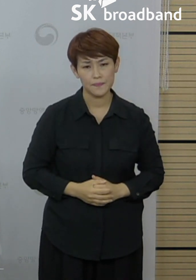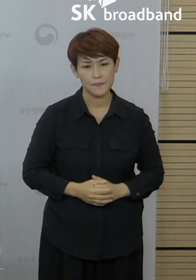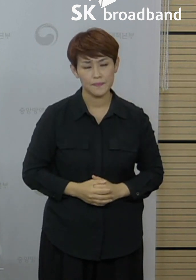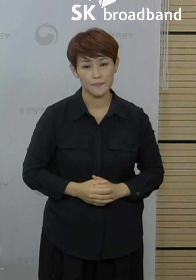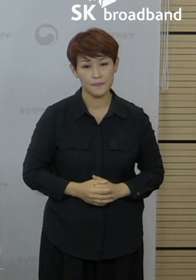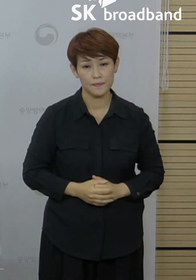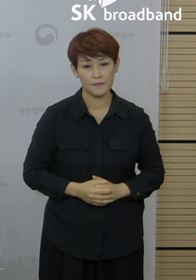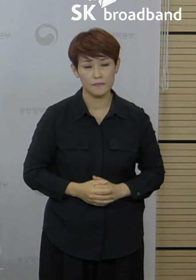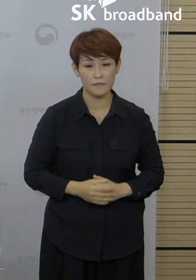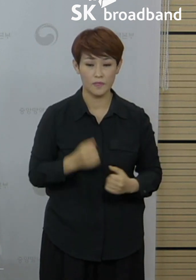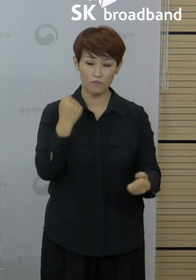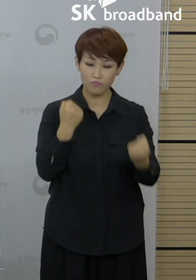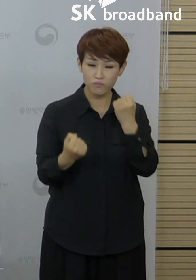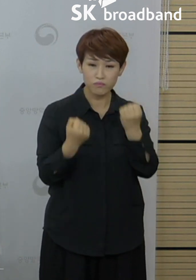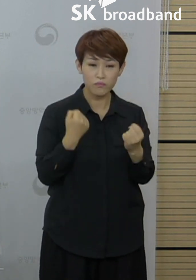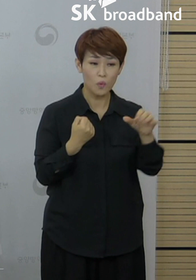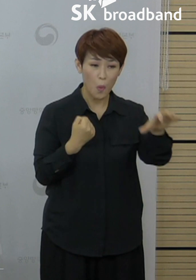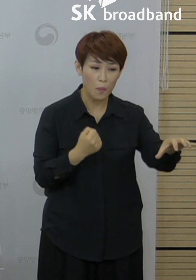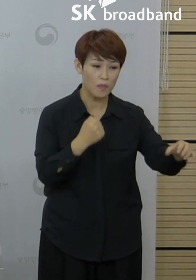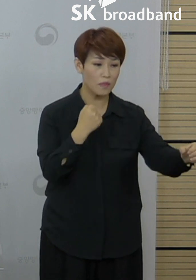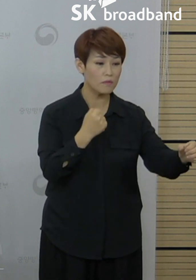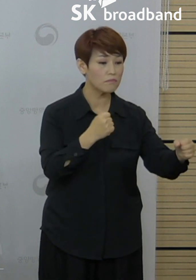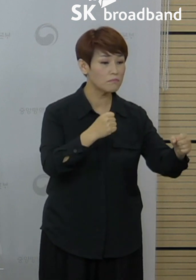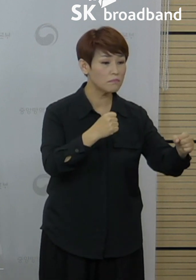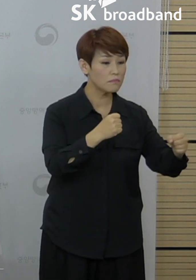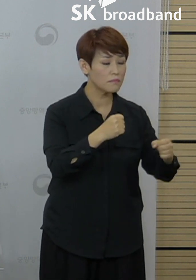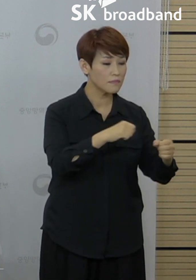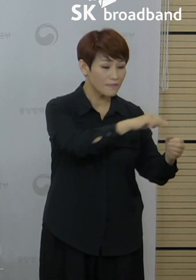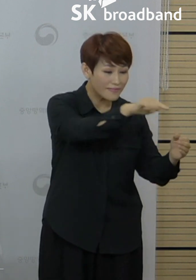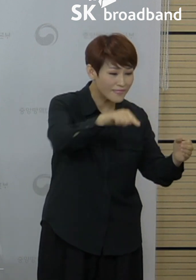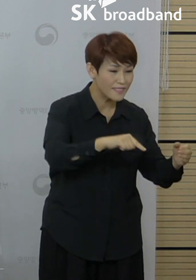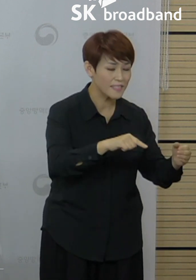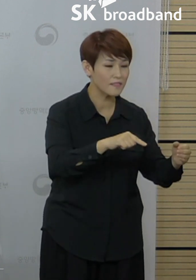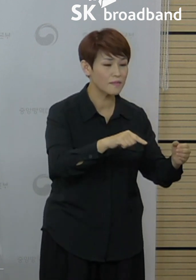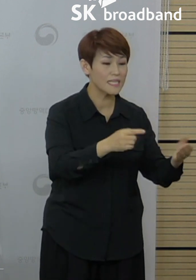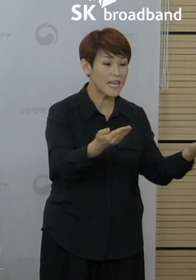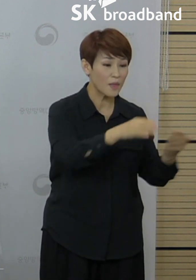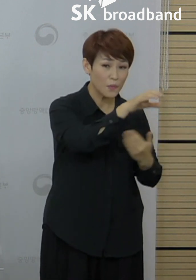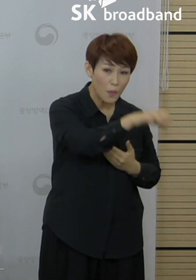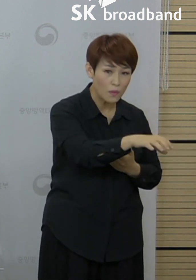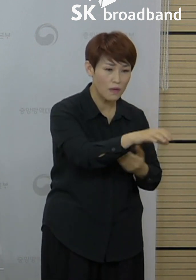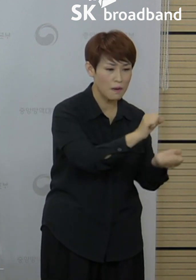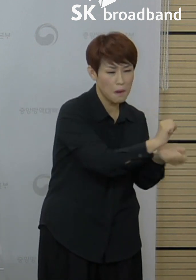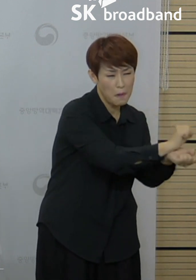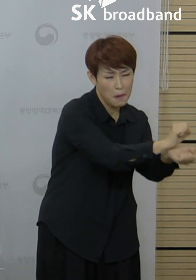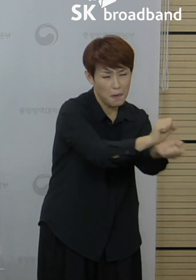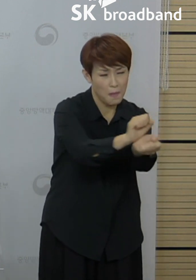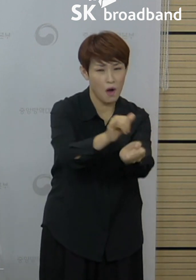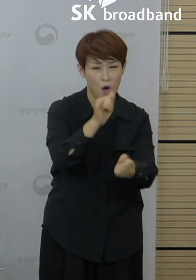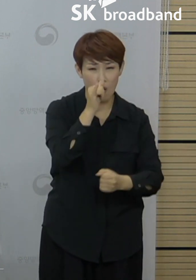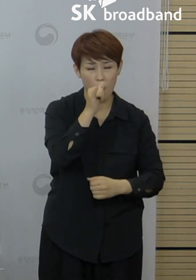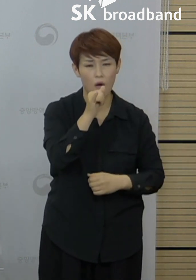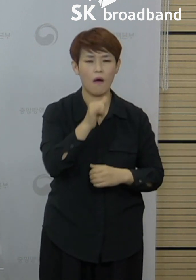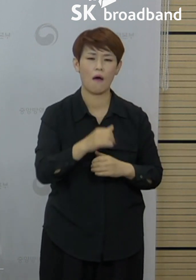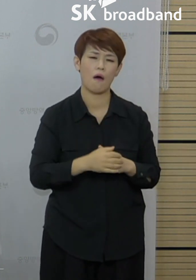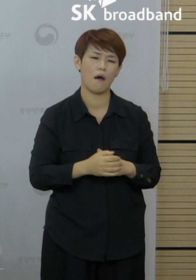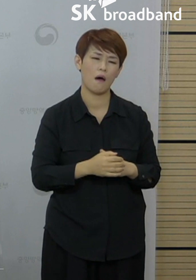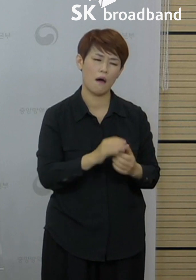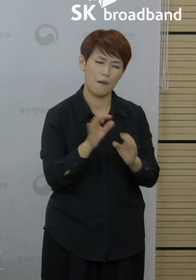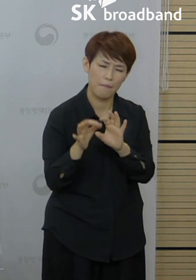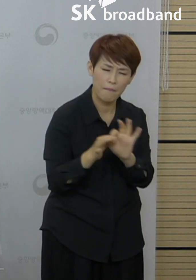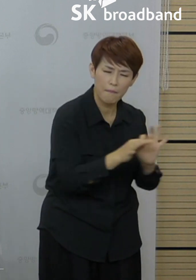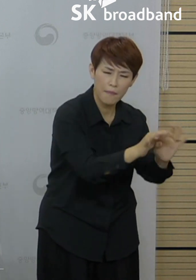또한 휘트니스 이용자가 근무하는 직장을 통한 산발적인 추가 전파 사례가 그 이후에 계속